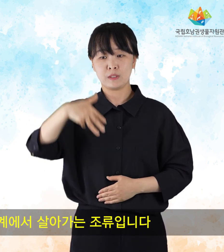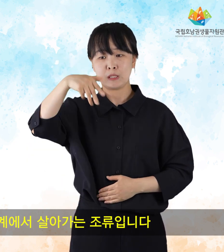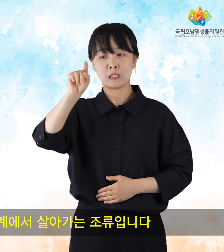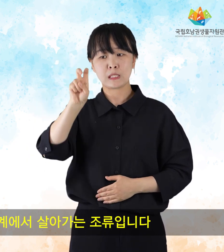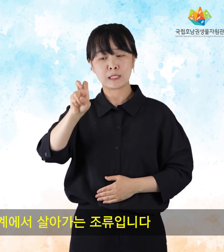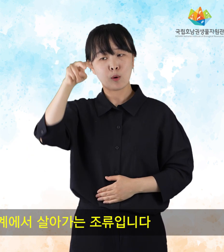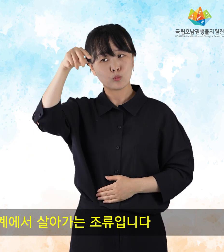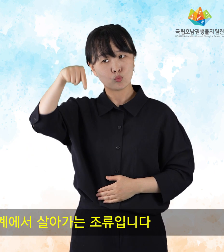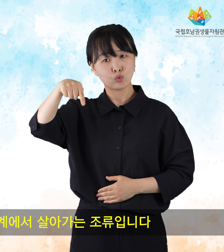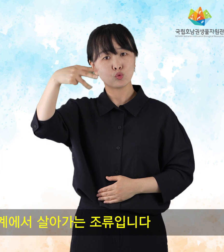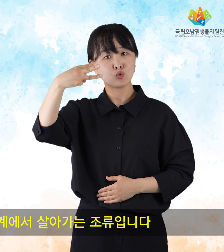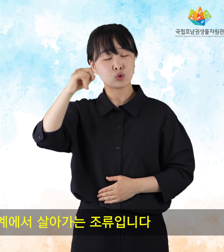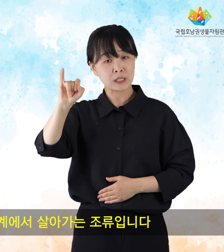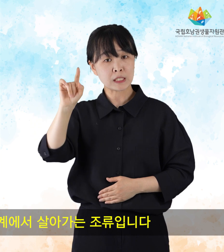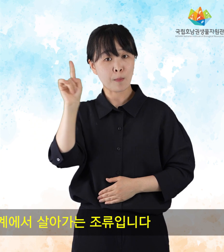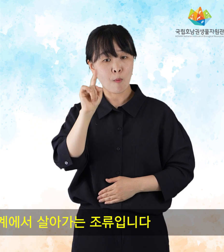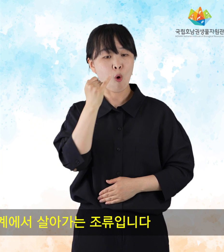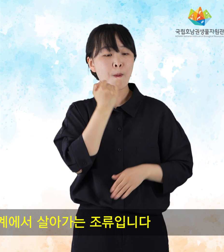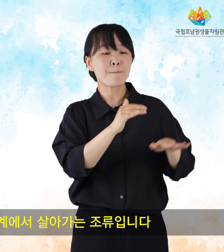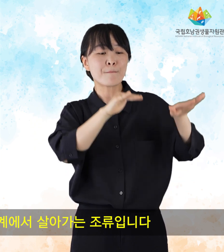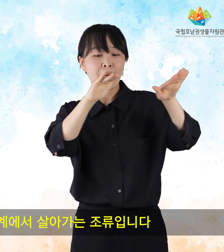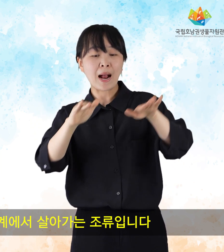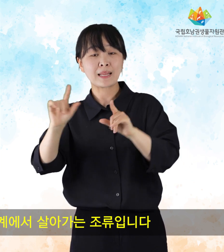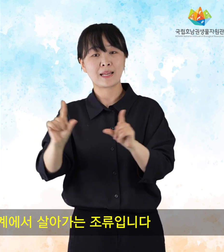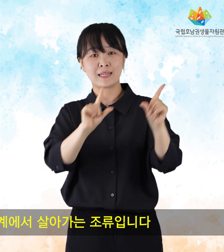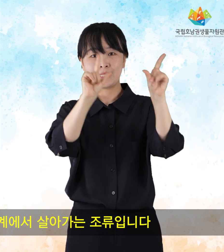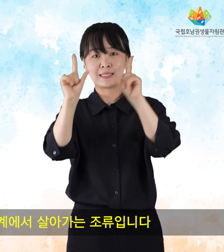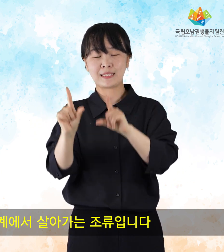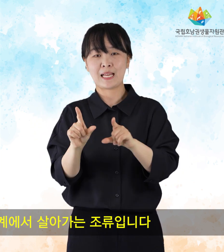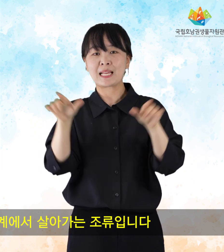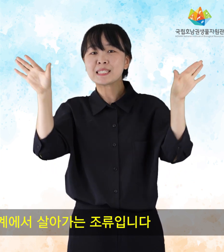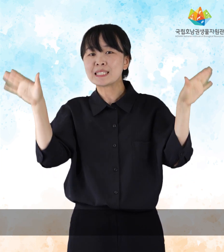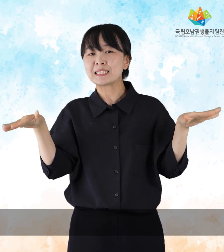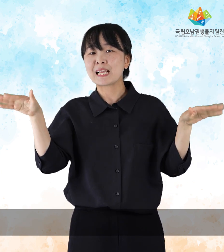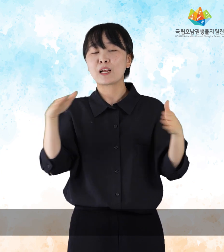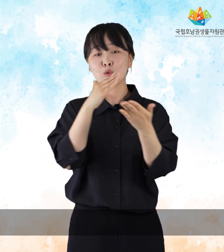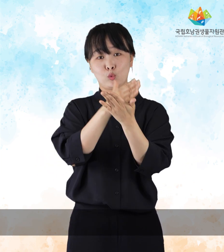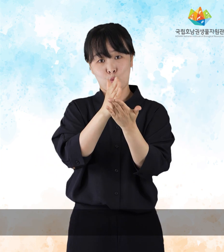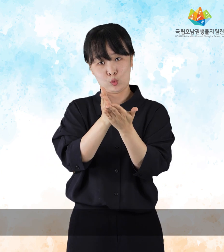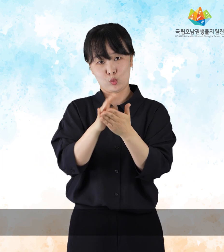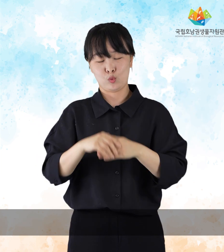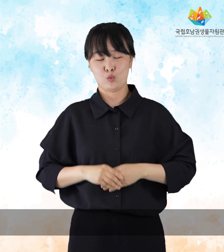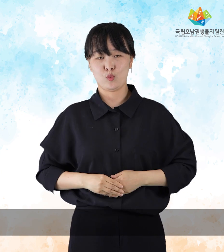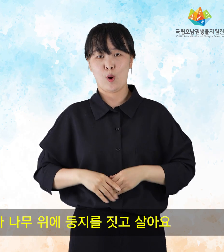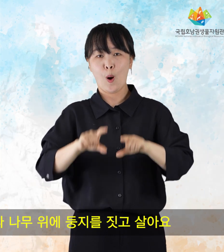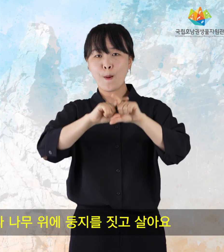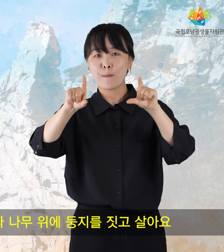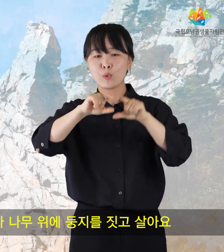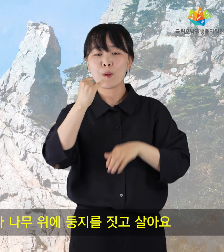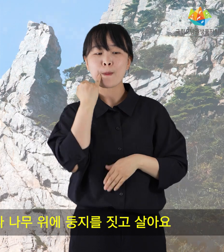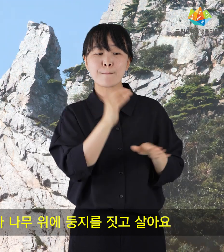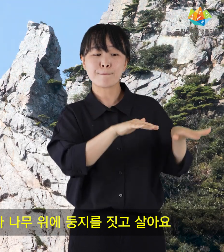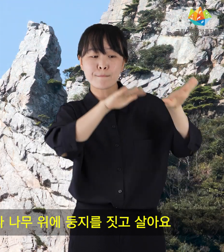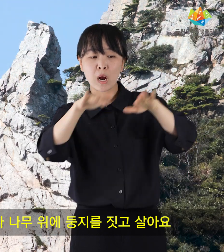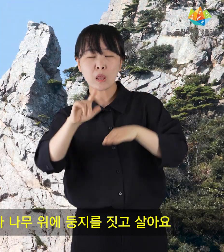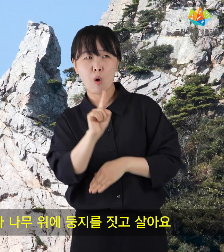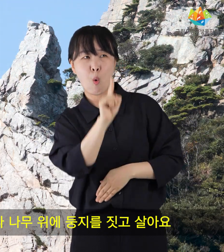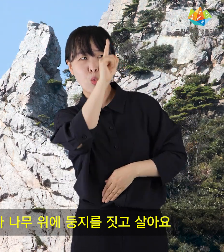참수리는 해양 생태계에서 살아가는 조류입니다. 주로 바닷가의 절벽이나